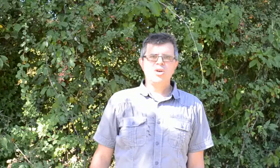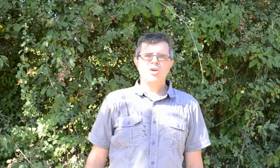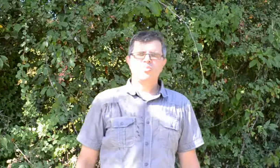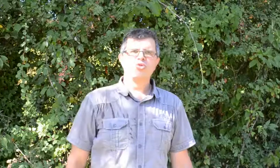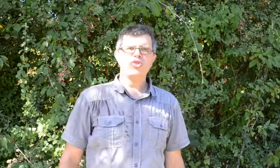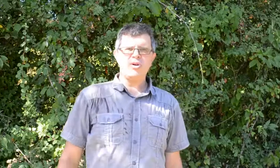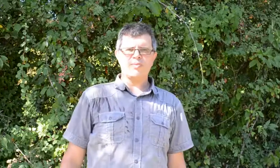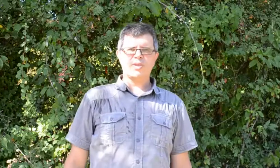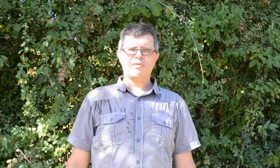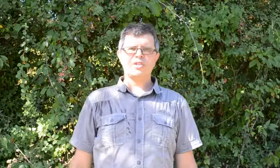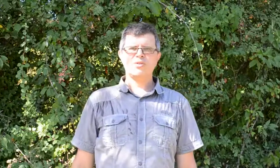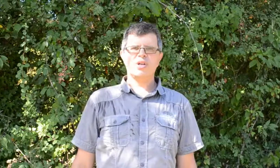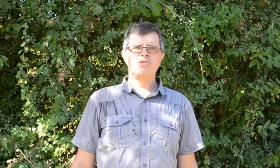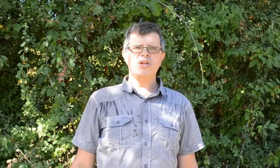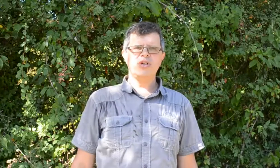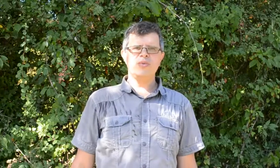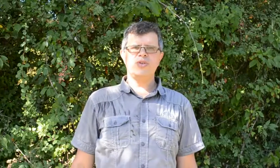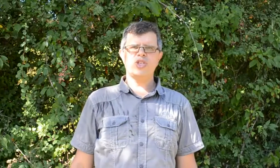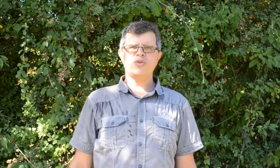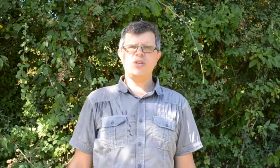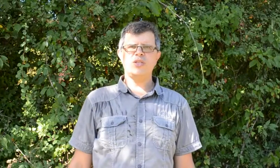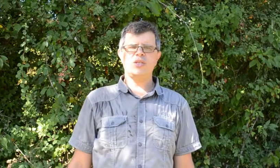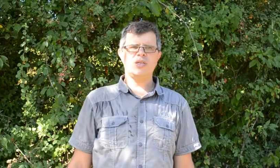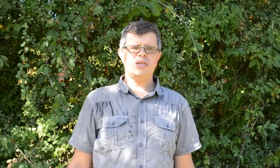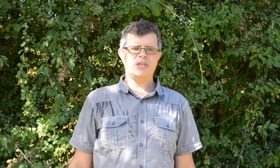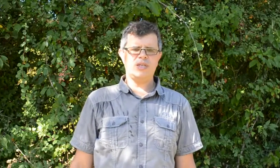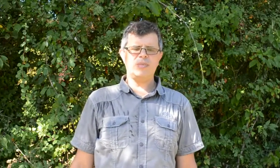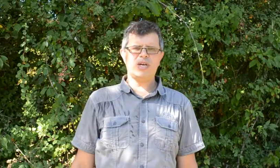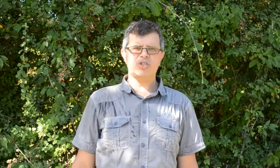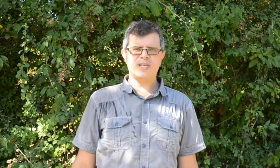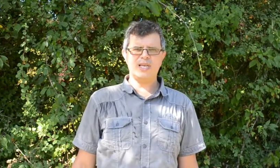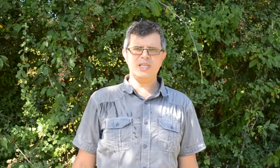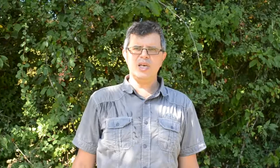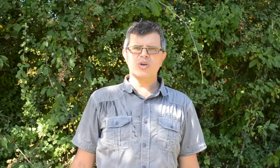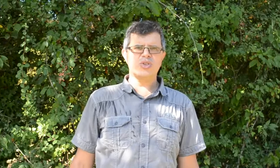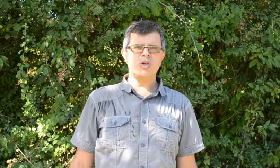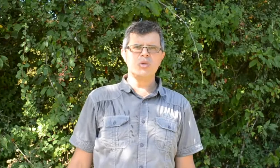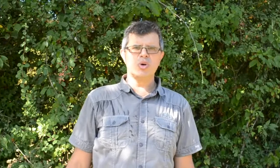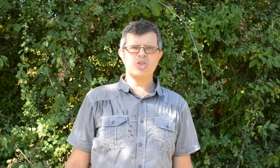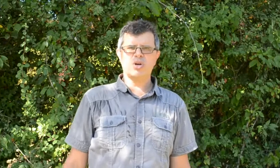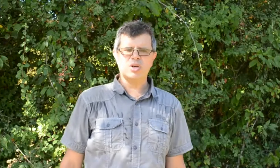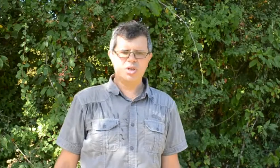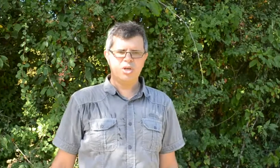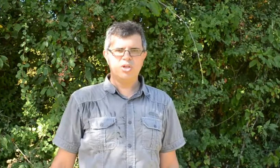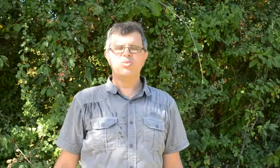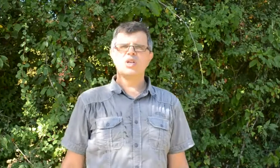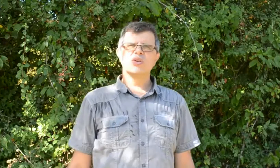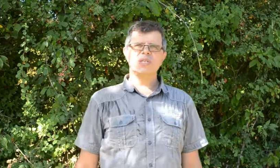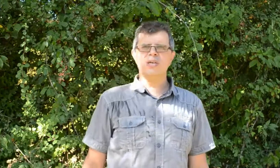Bonjour, voici donc la nouvelle norme de gestuelle d'arbitrage de basket concernant les numéros des joueurs. Depuis quelques années, en